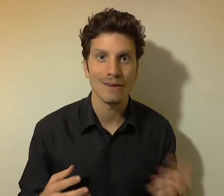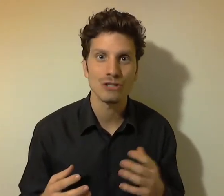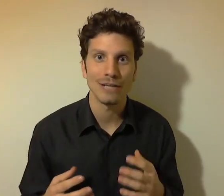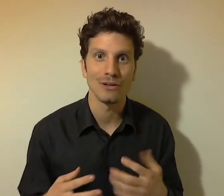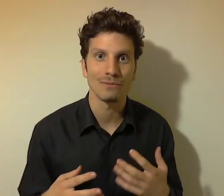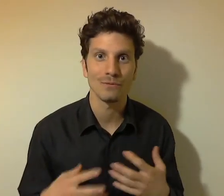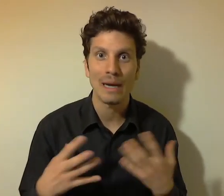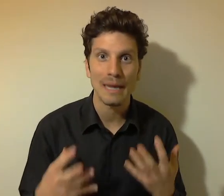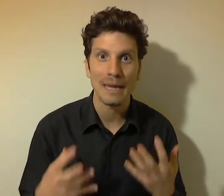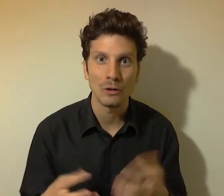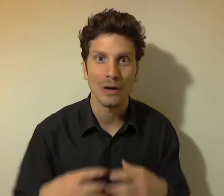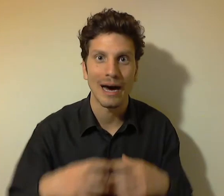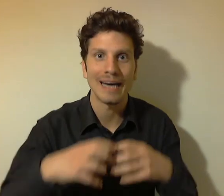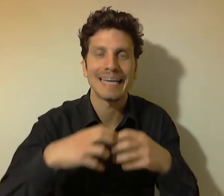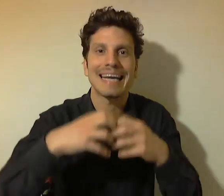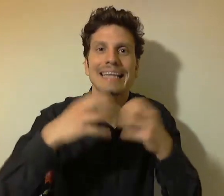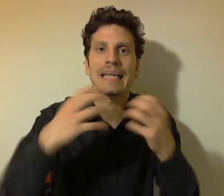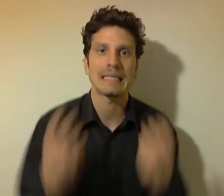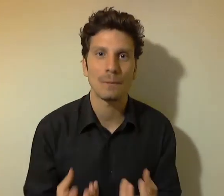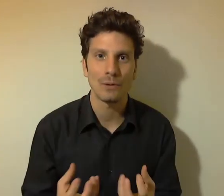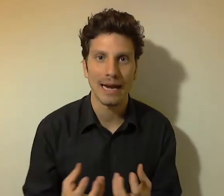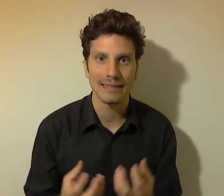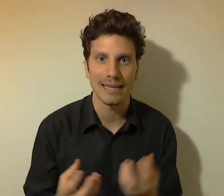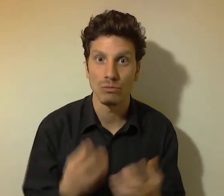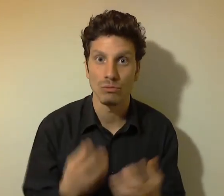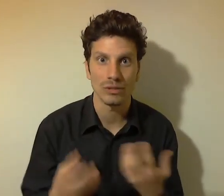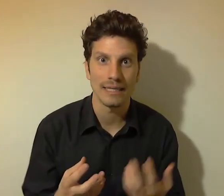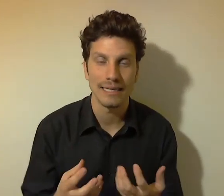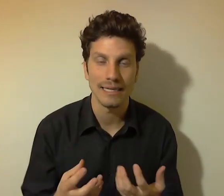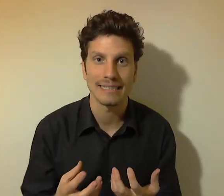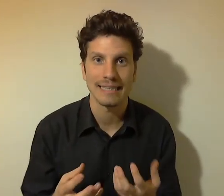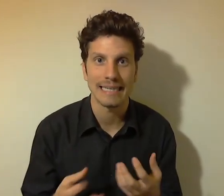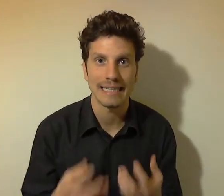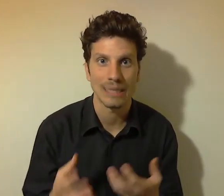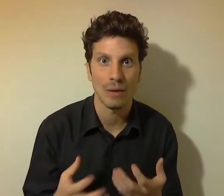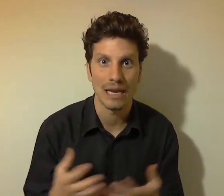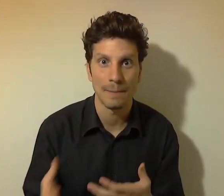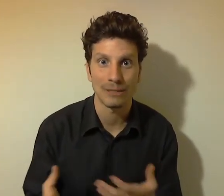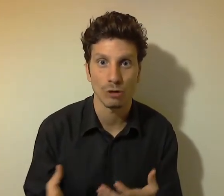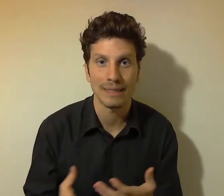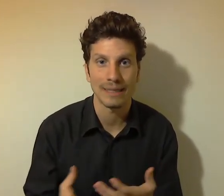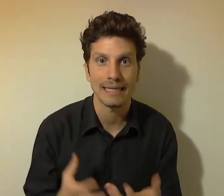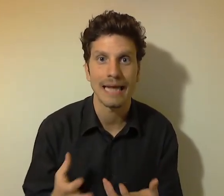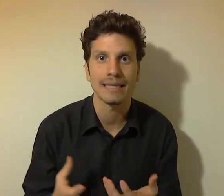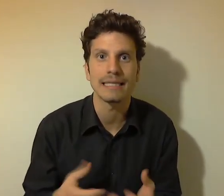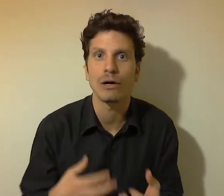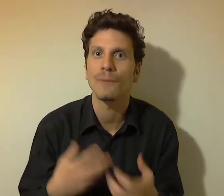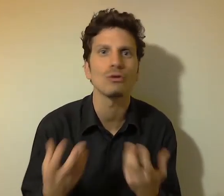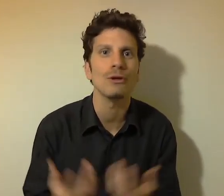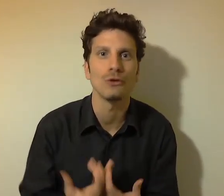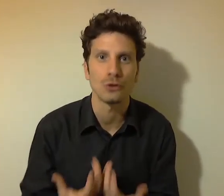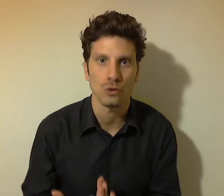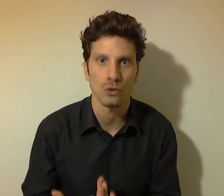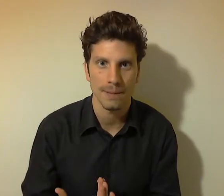riuscendo in qualche modo a rendere sempre più grande il numero di insegnanti che segue il metodo metadidattico, che quantomeno lo conosce.